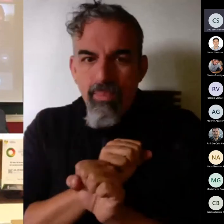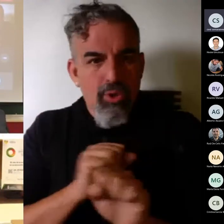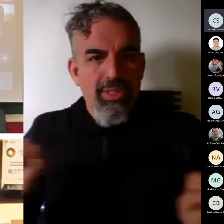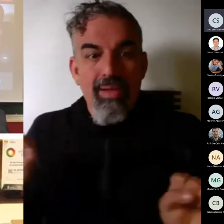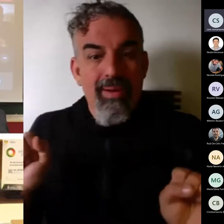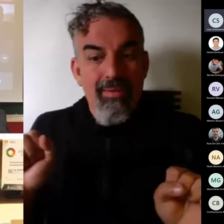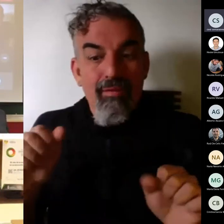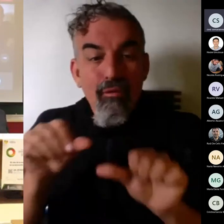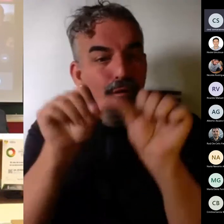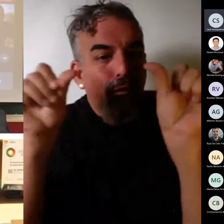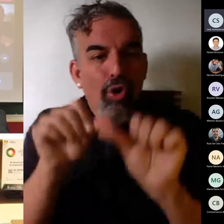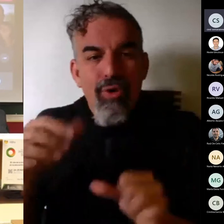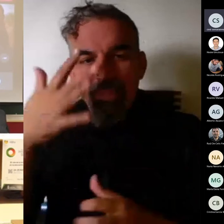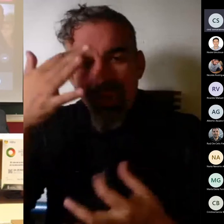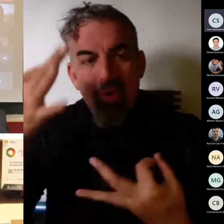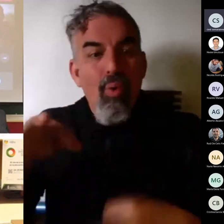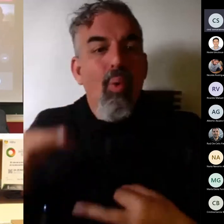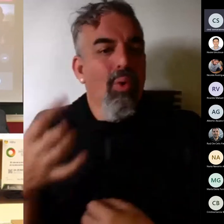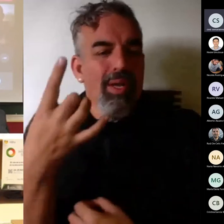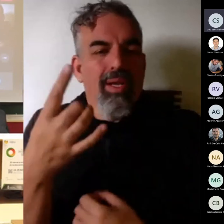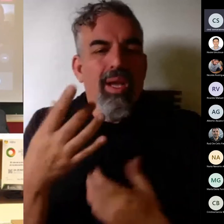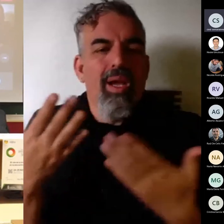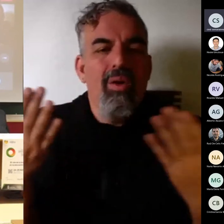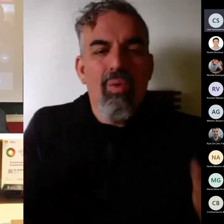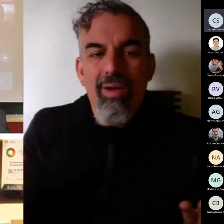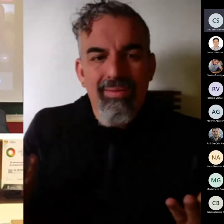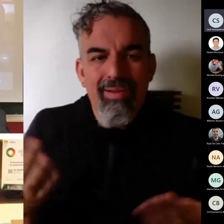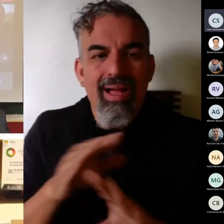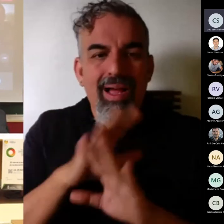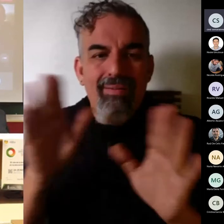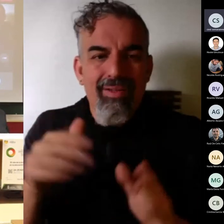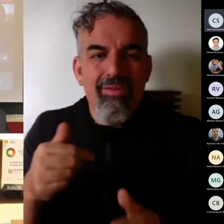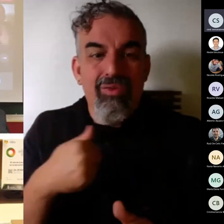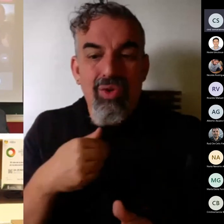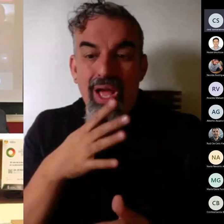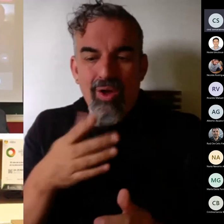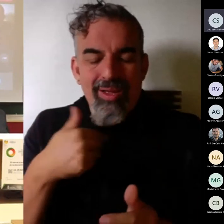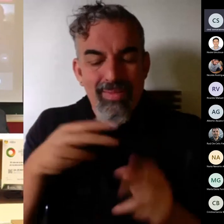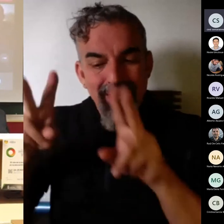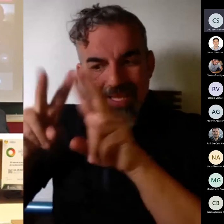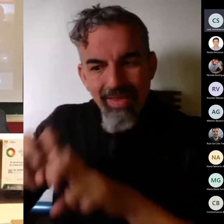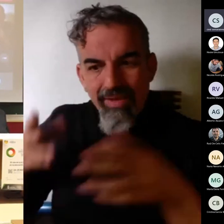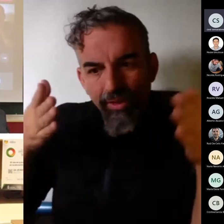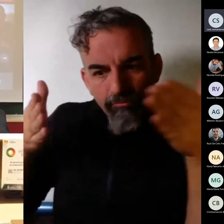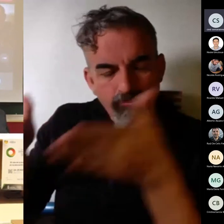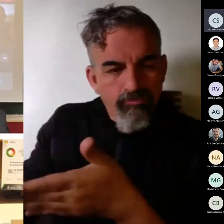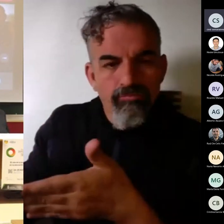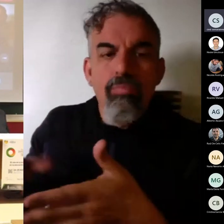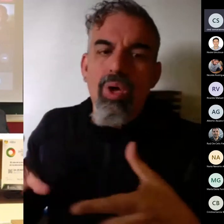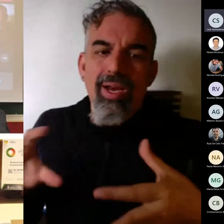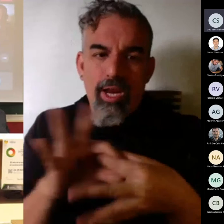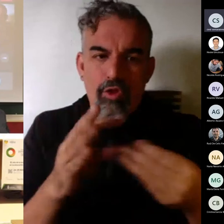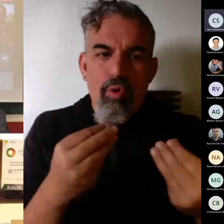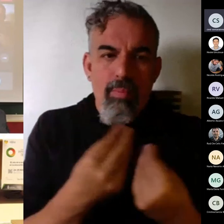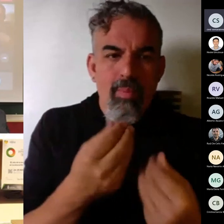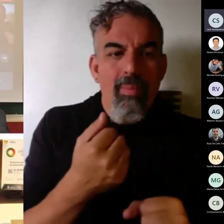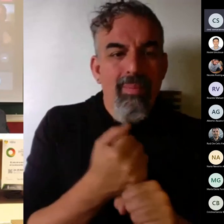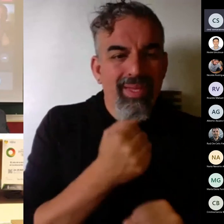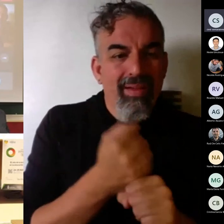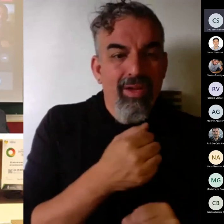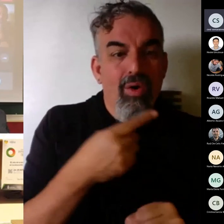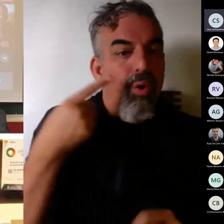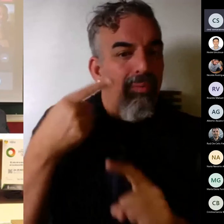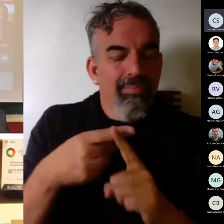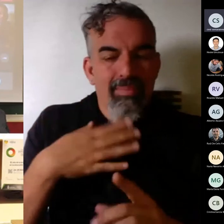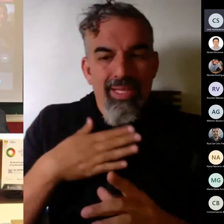manera que yo diría sería la de decir bueno pues la investigación que yo hago es precisamente una manera de ver cómo mejor mi